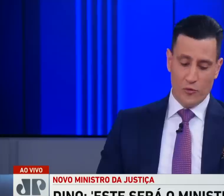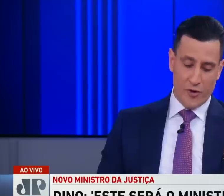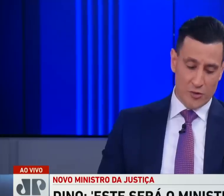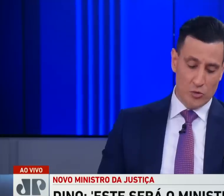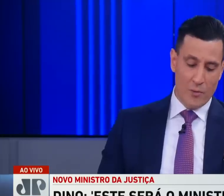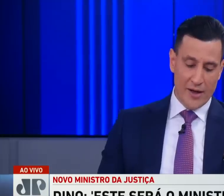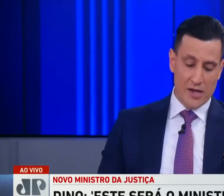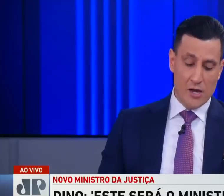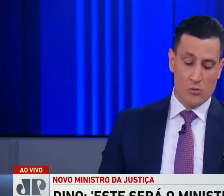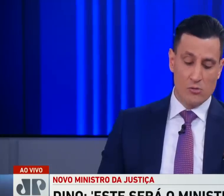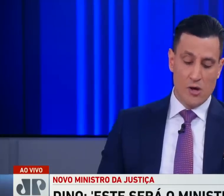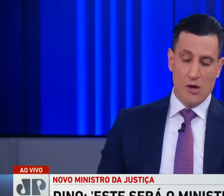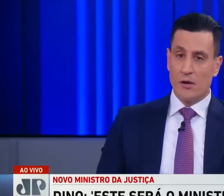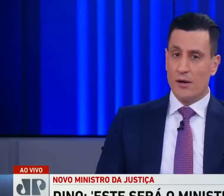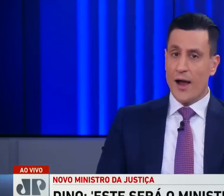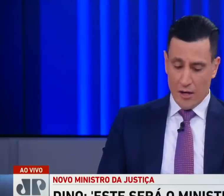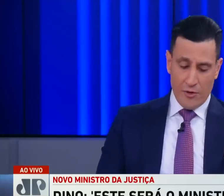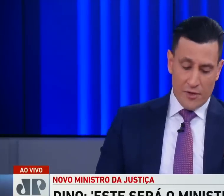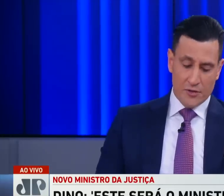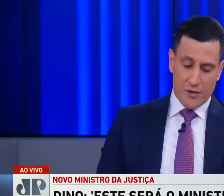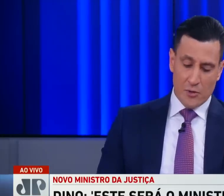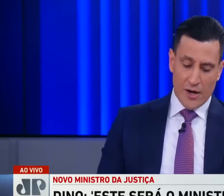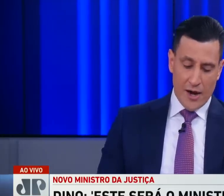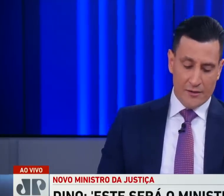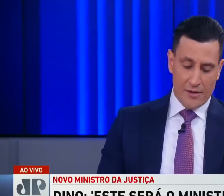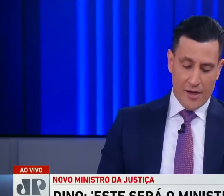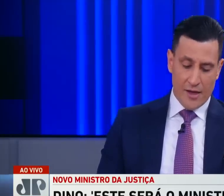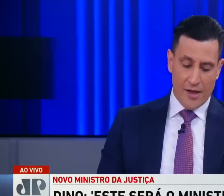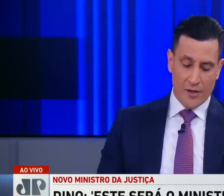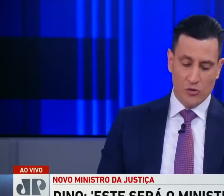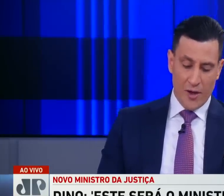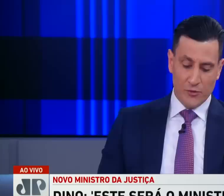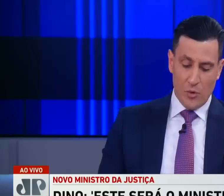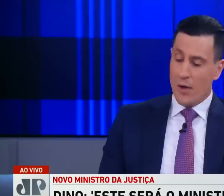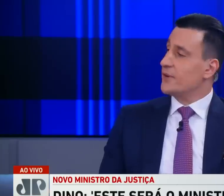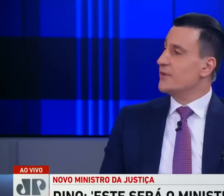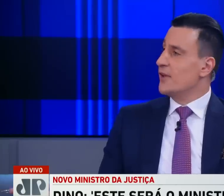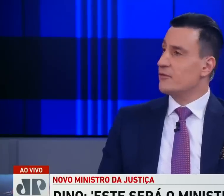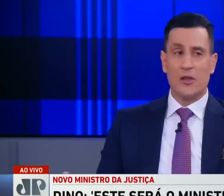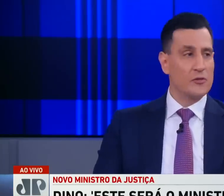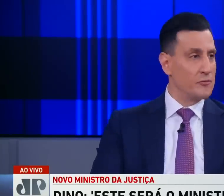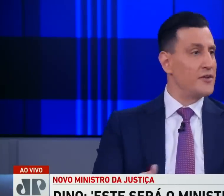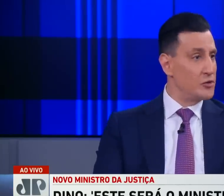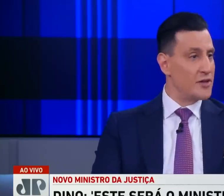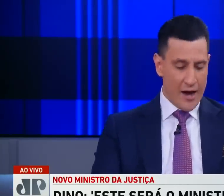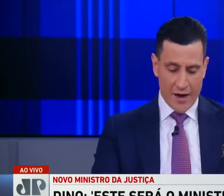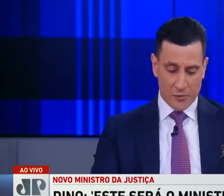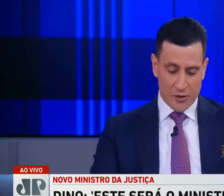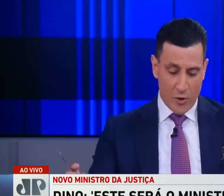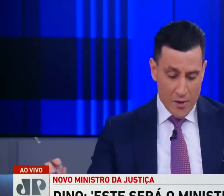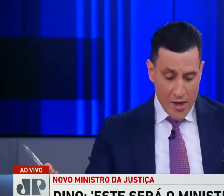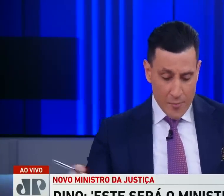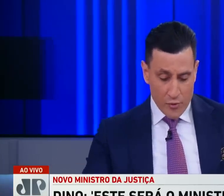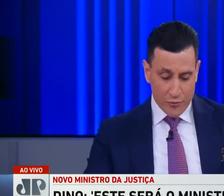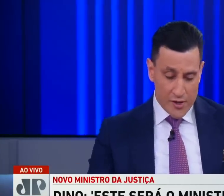trabalhou no governo do Maranhão, aquilo vai virar, de fato, a casa dos mais pobres. Não, gostado que ele fala... Vai se tornar a